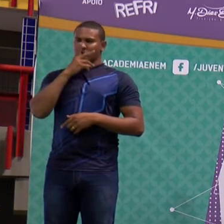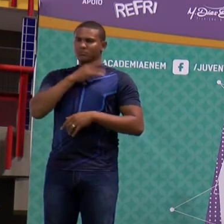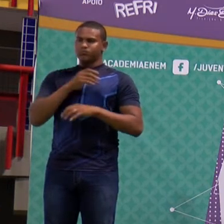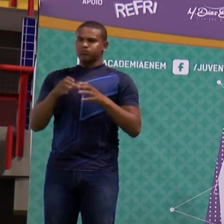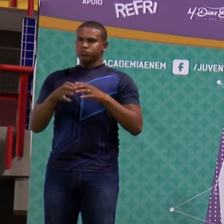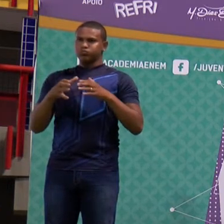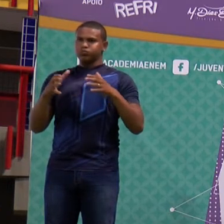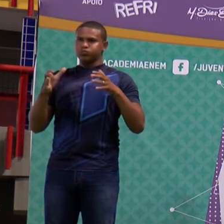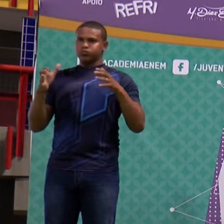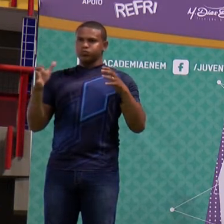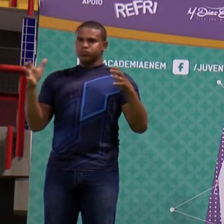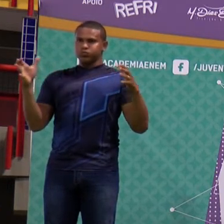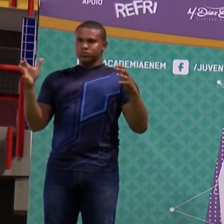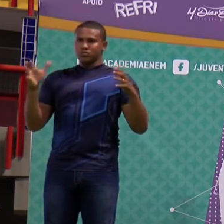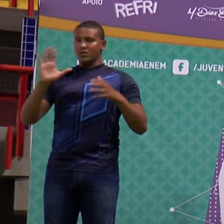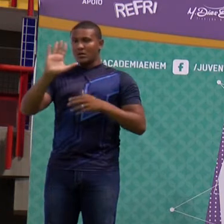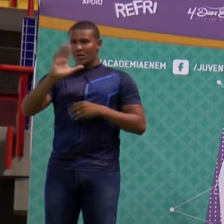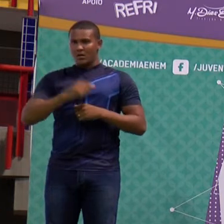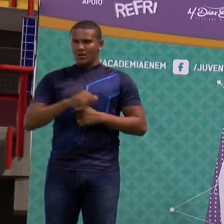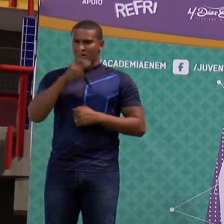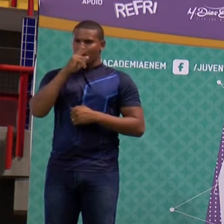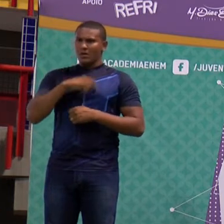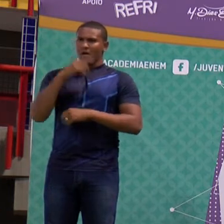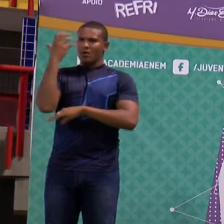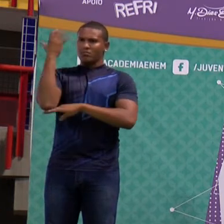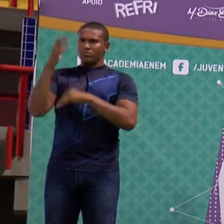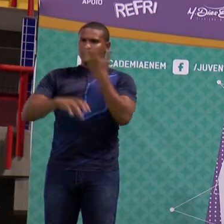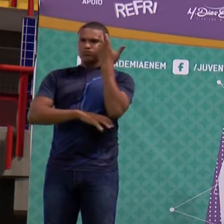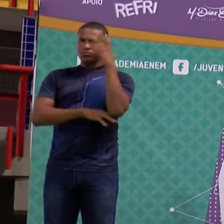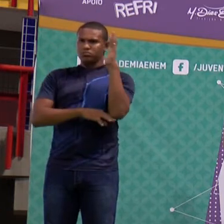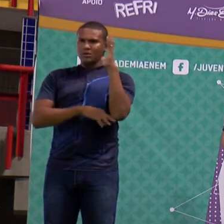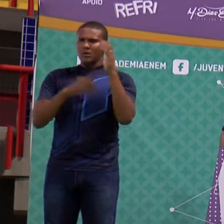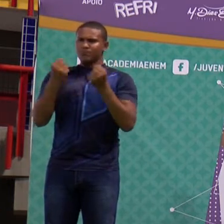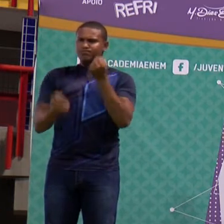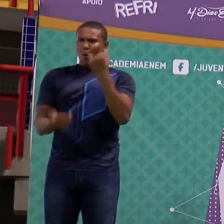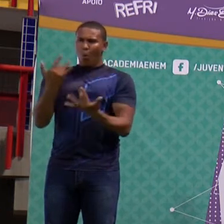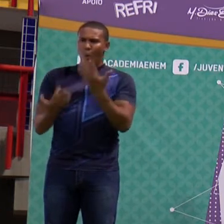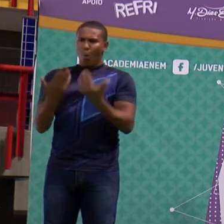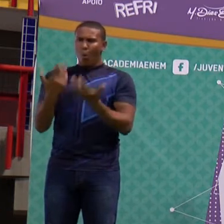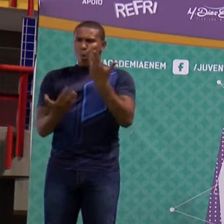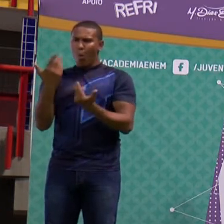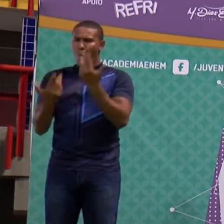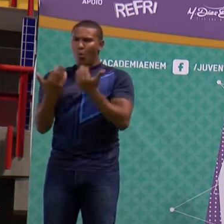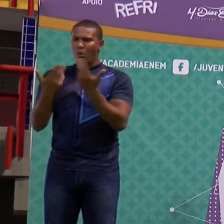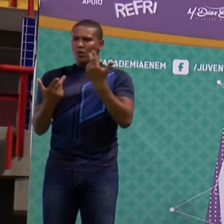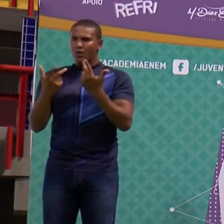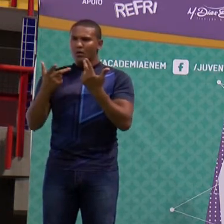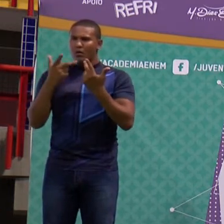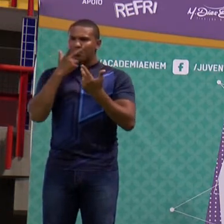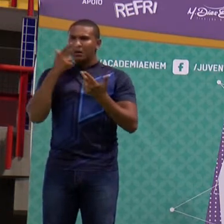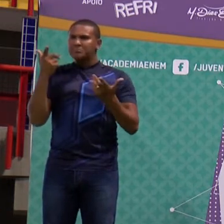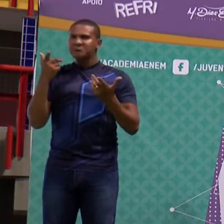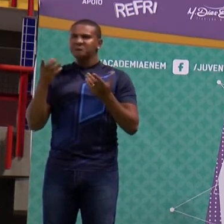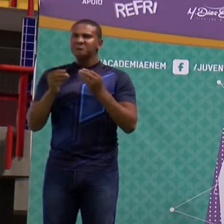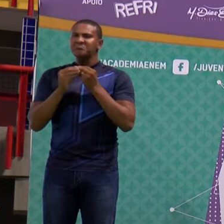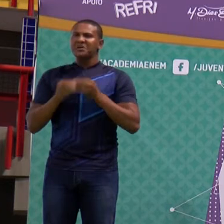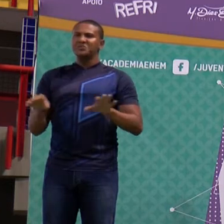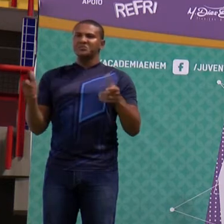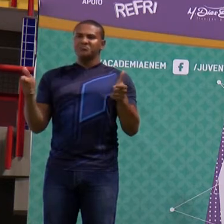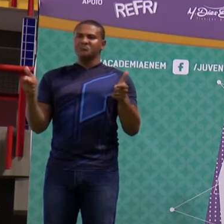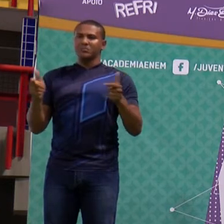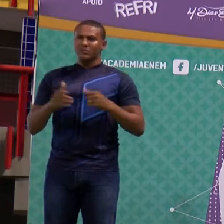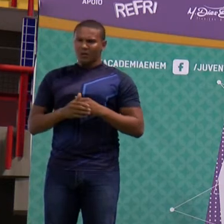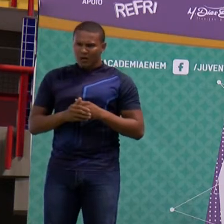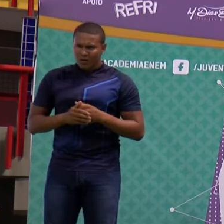queima de florestas não compromete o equilíbrio ecológico. Falso. O Brasil, por exemplo, ele